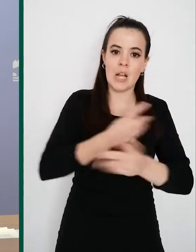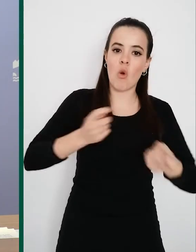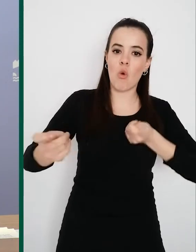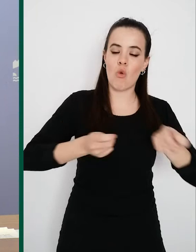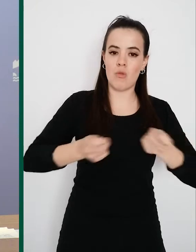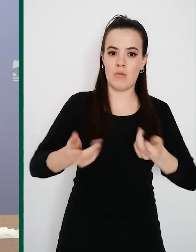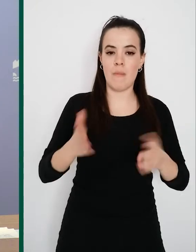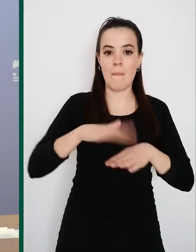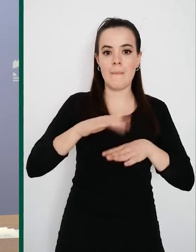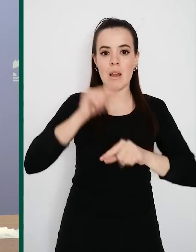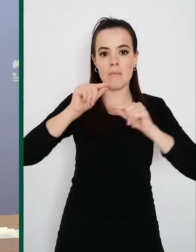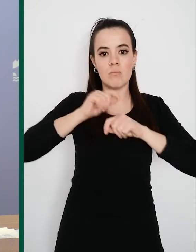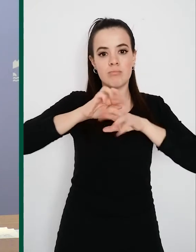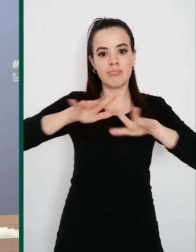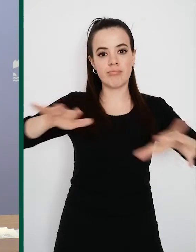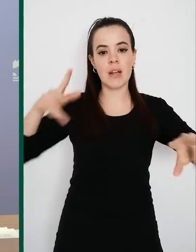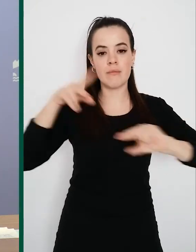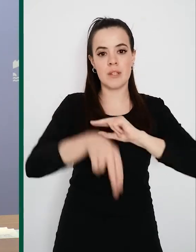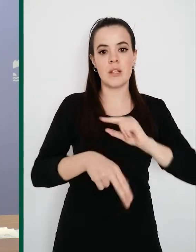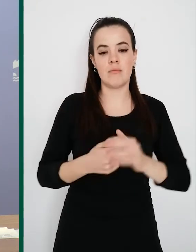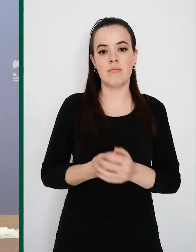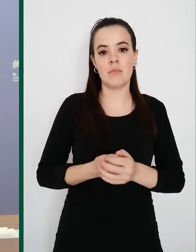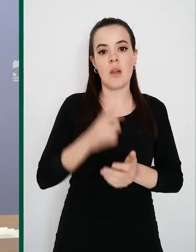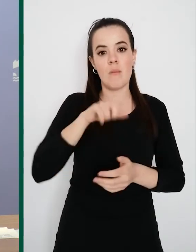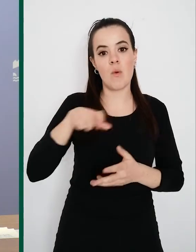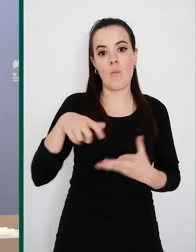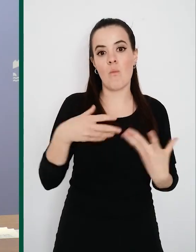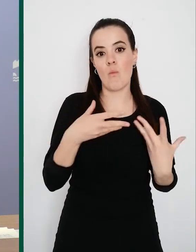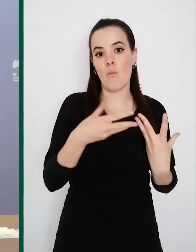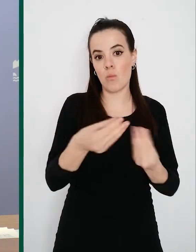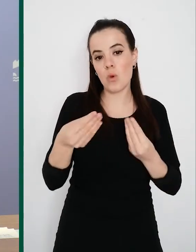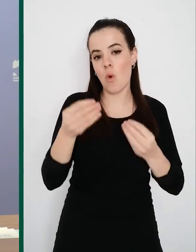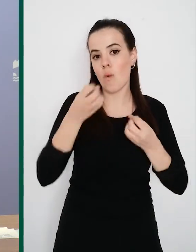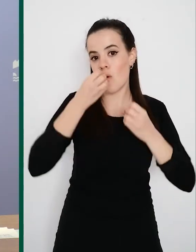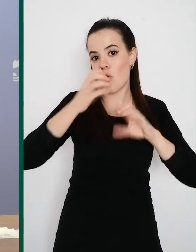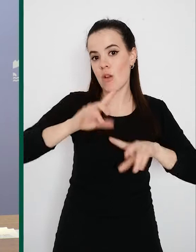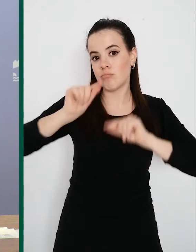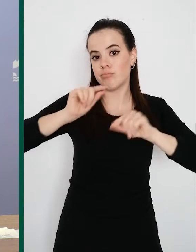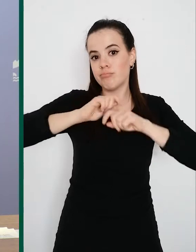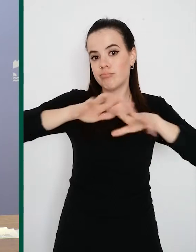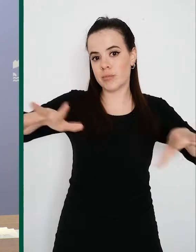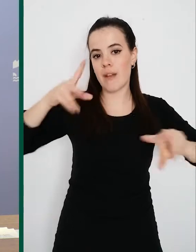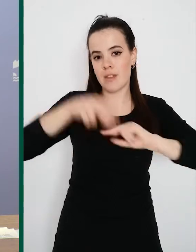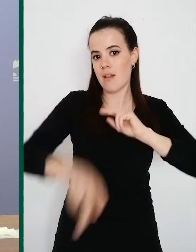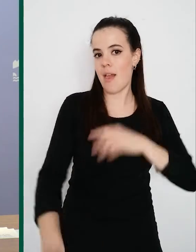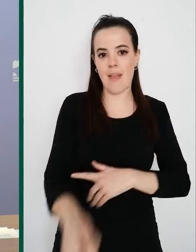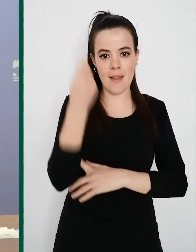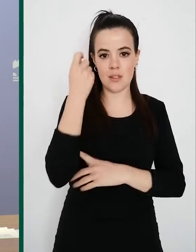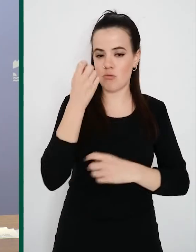epidémica y paralizamos un número importante de los contagios. Esto fue un éxito. Fue una decisión acertada.